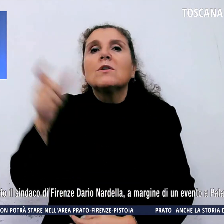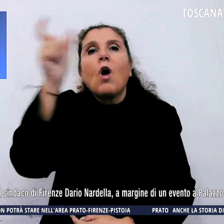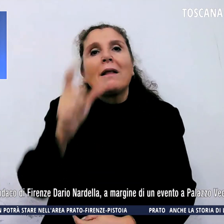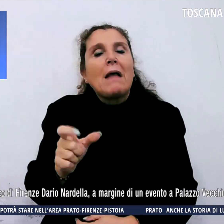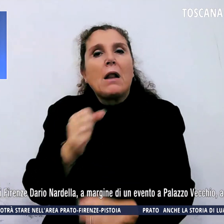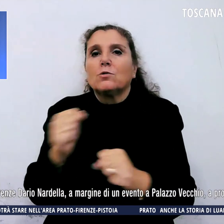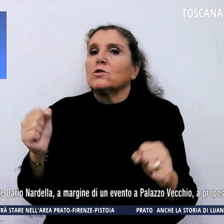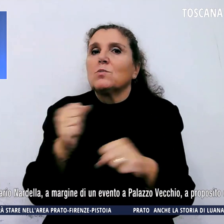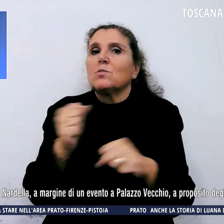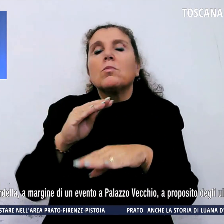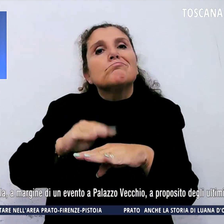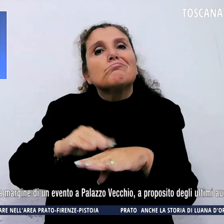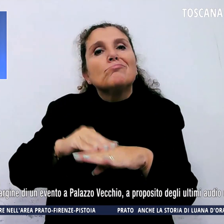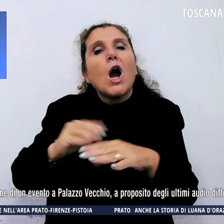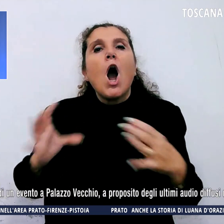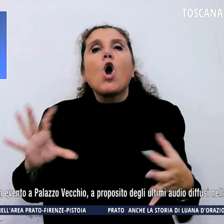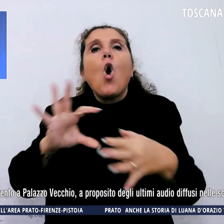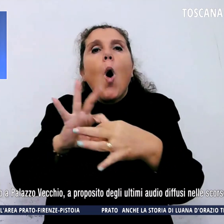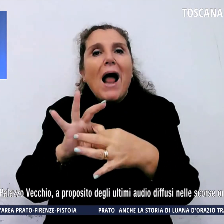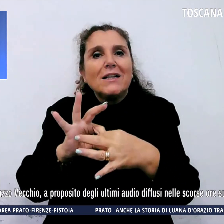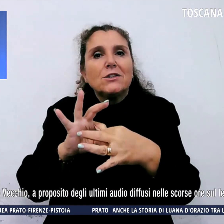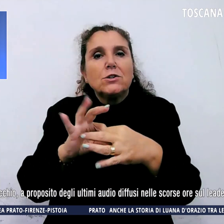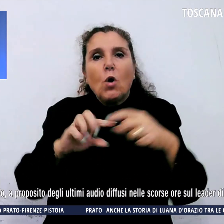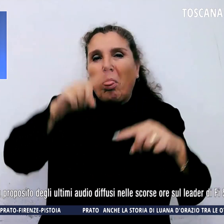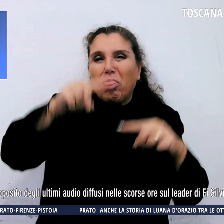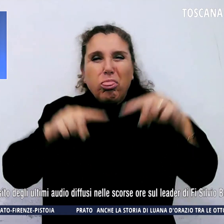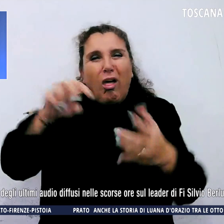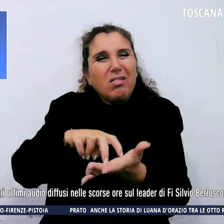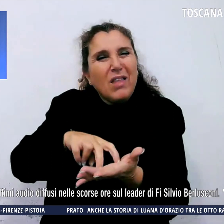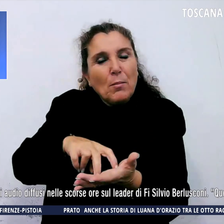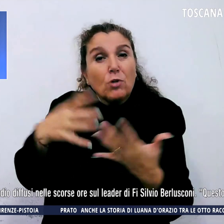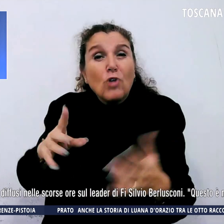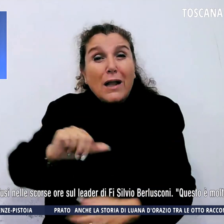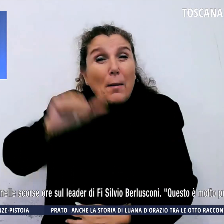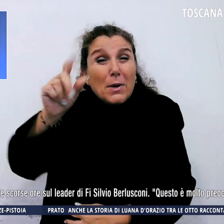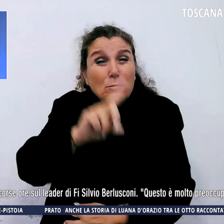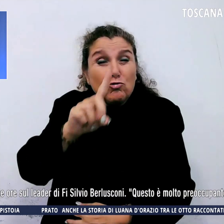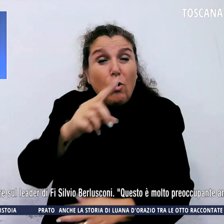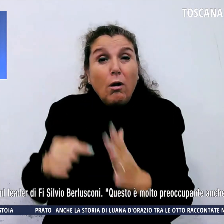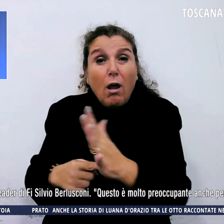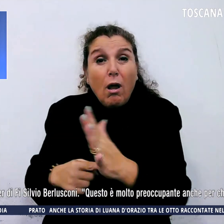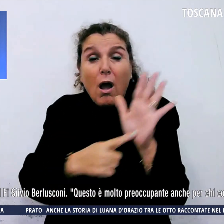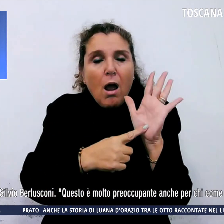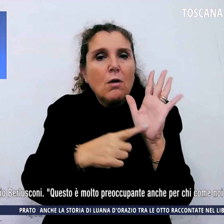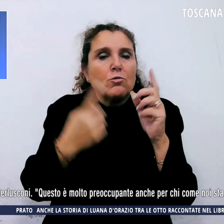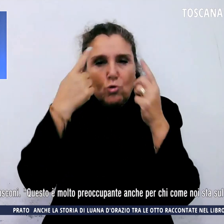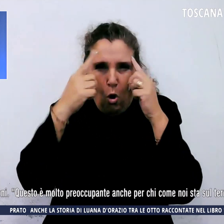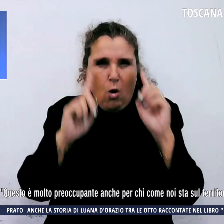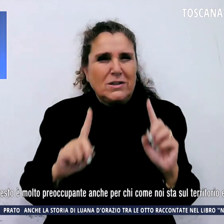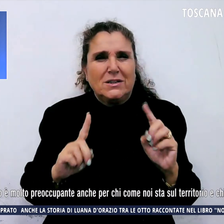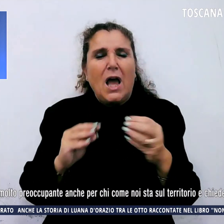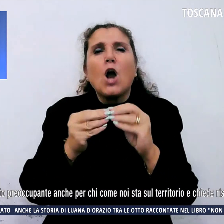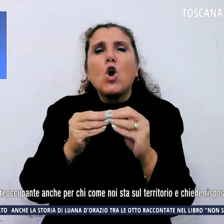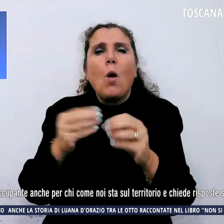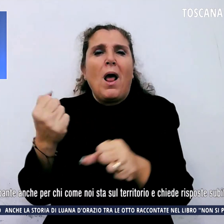coalizione così sgangherata che già nei primi giorni ha dimostrato di non essere in grado di lavorare in